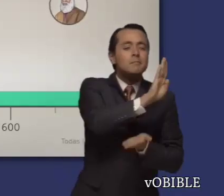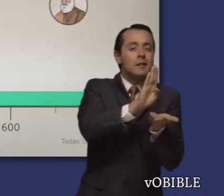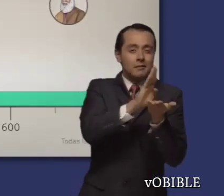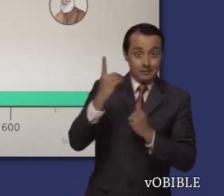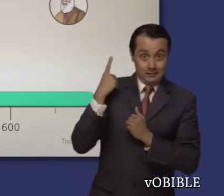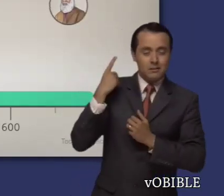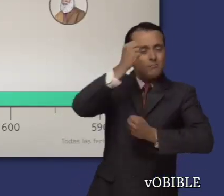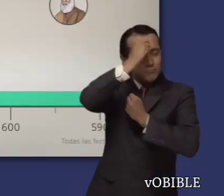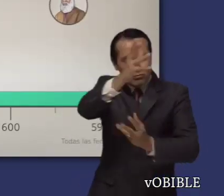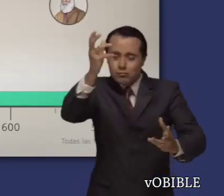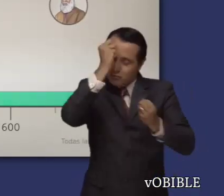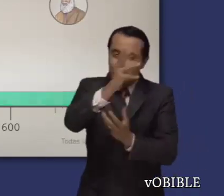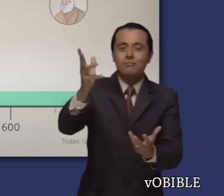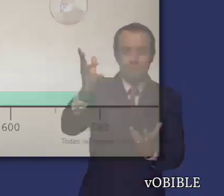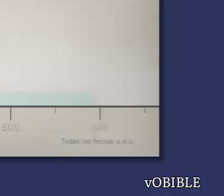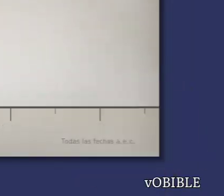con la de Daniel en Babilonia.